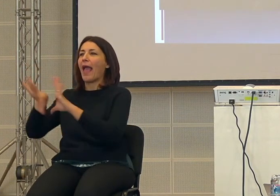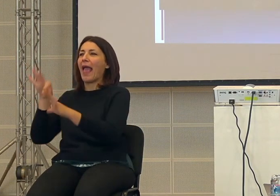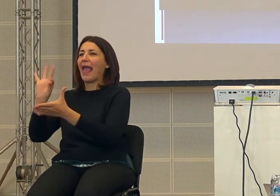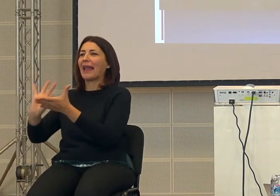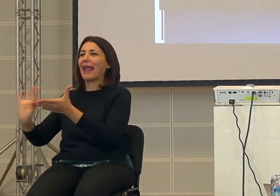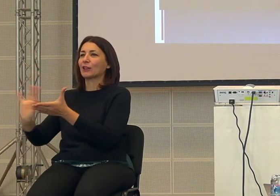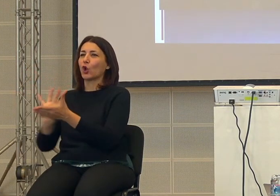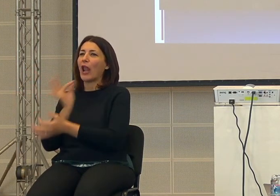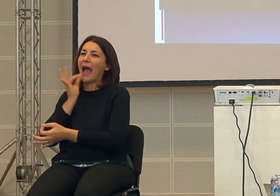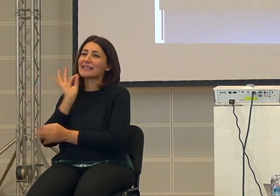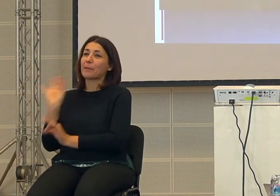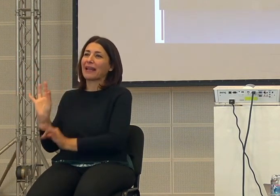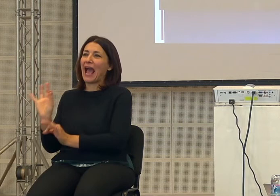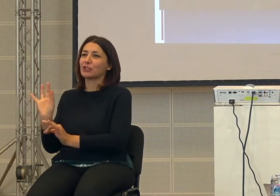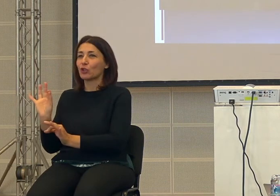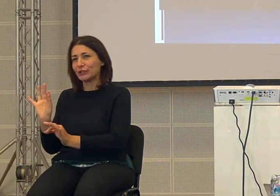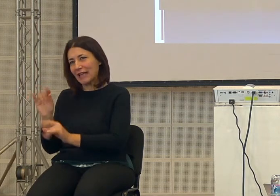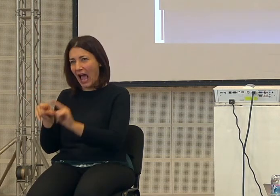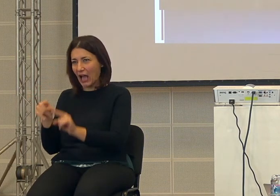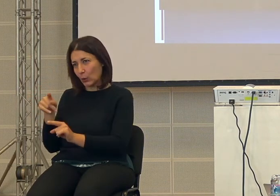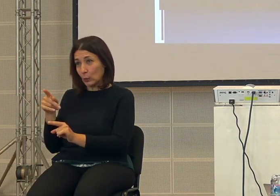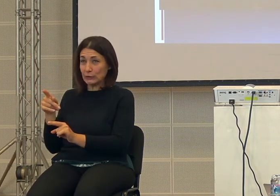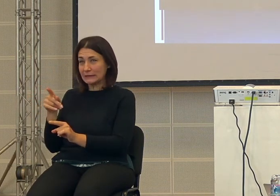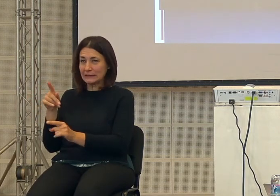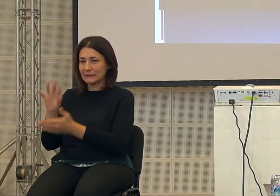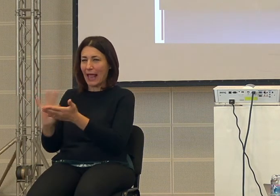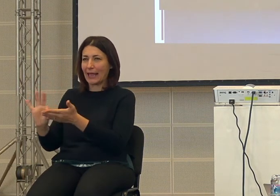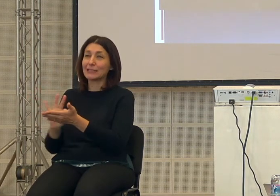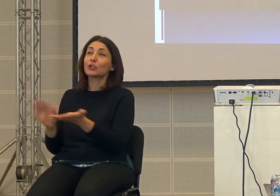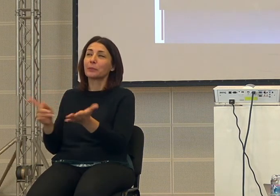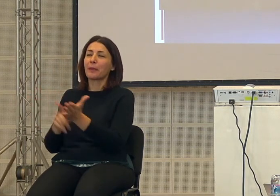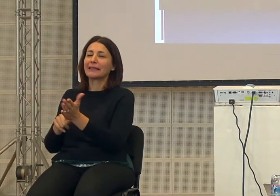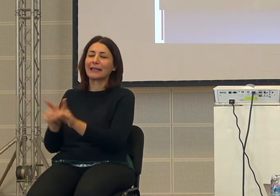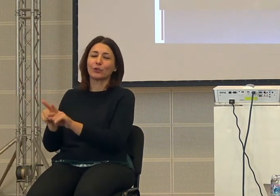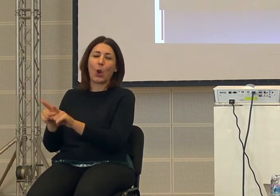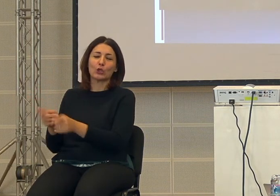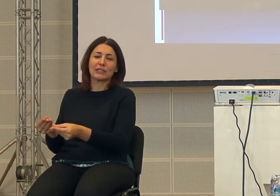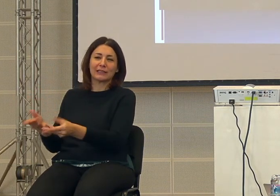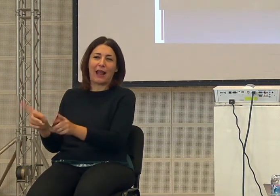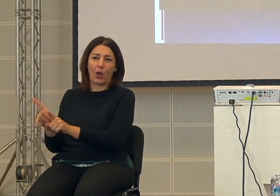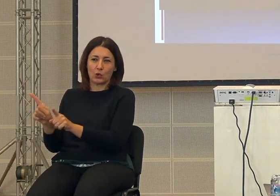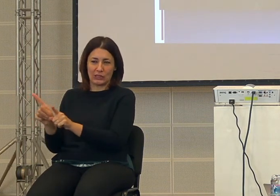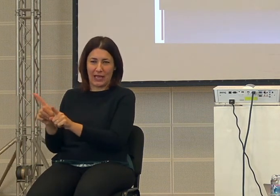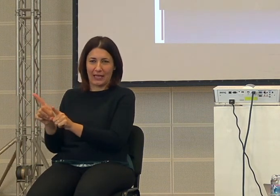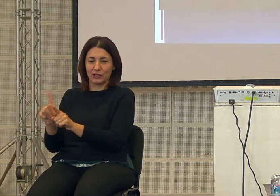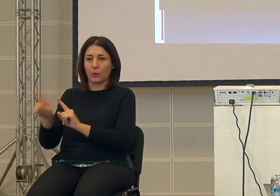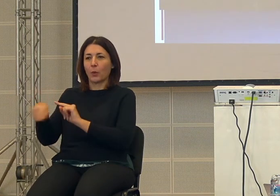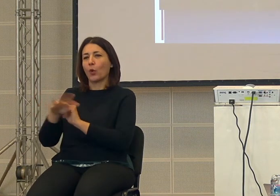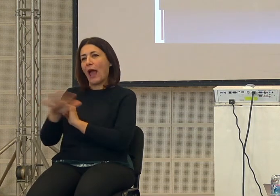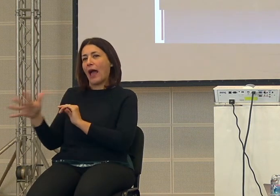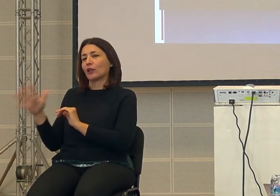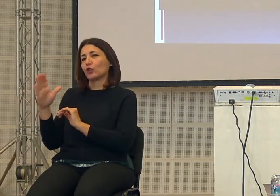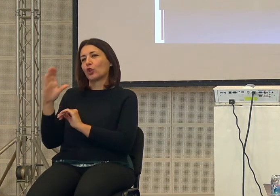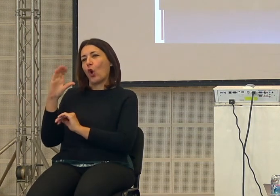a volte non ci sembra così però in effetti questo è quello diritti l'altra cosa invece era il comunismo